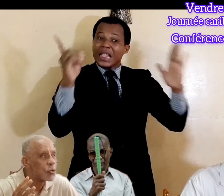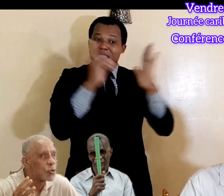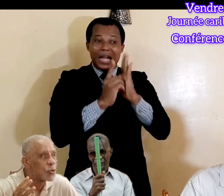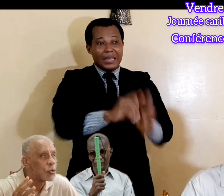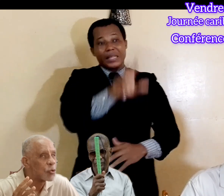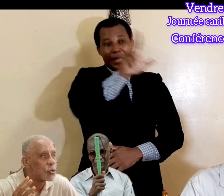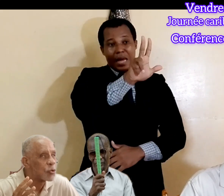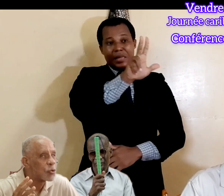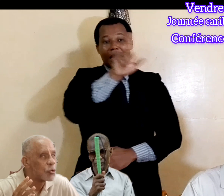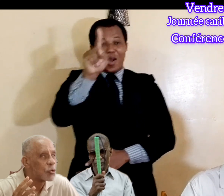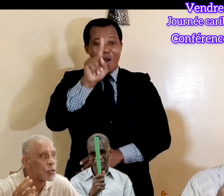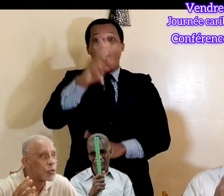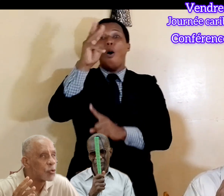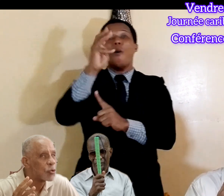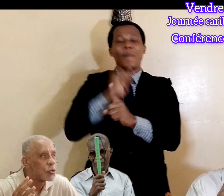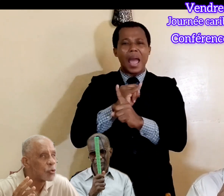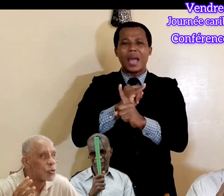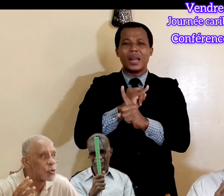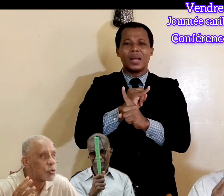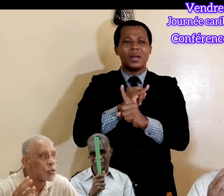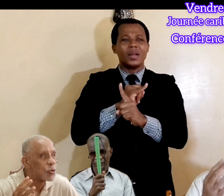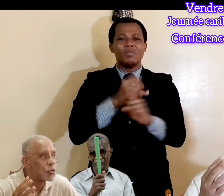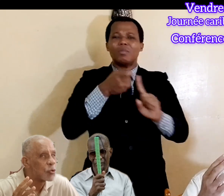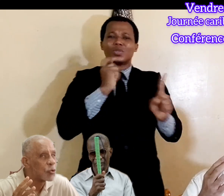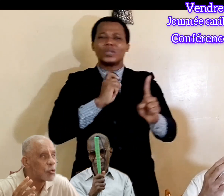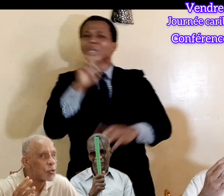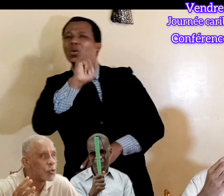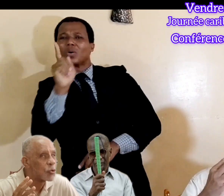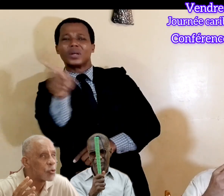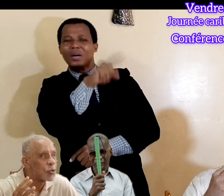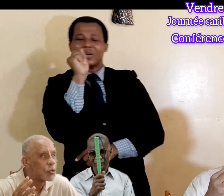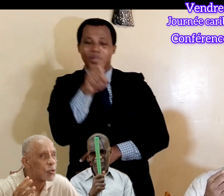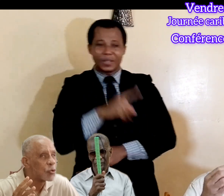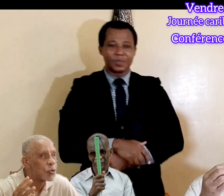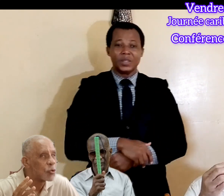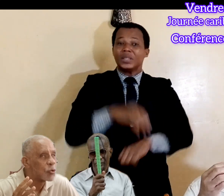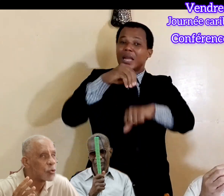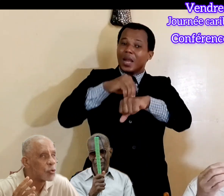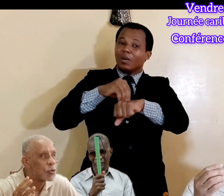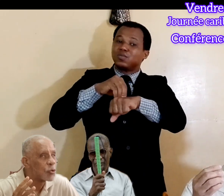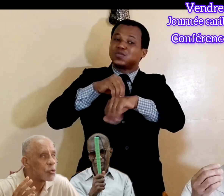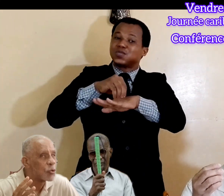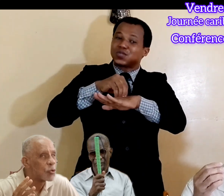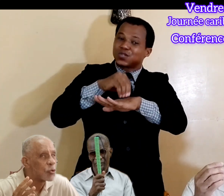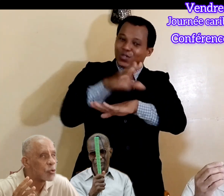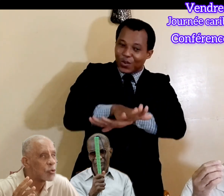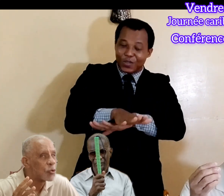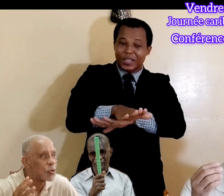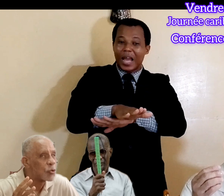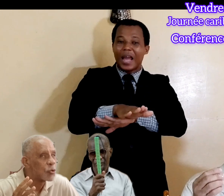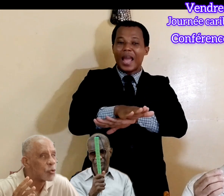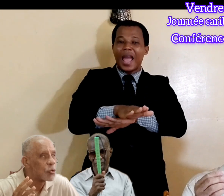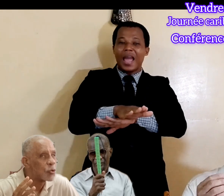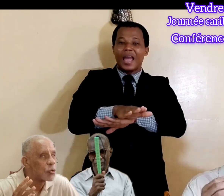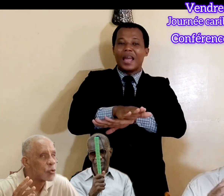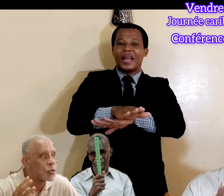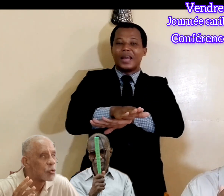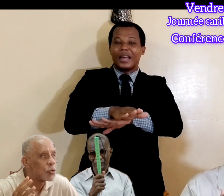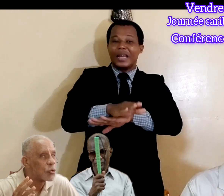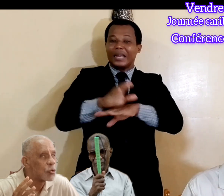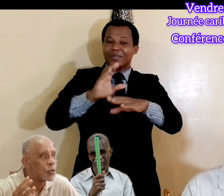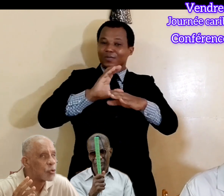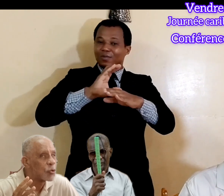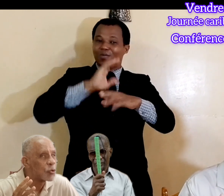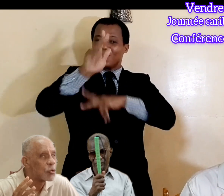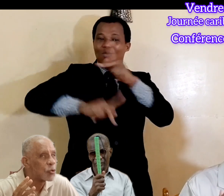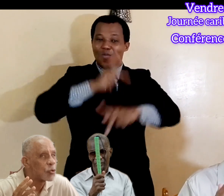qu fois, il y a aussi notre conseil K&N de Nouvelle Affeux, sur